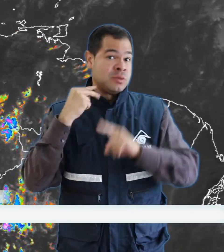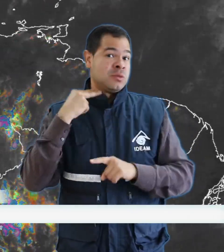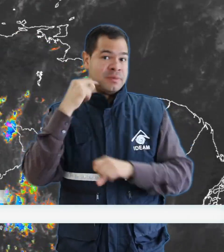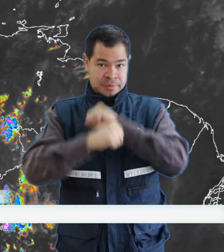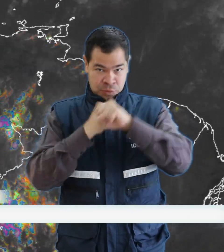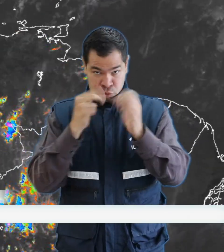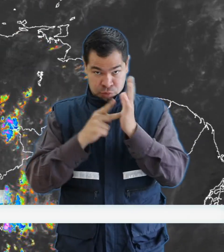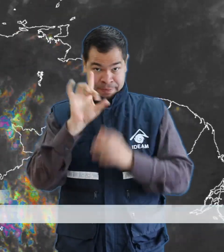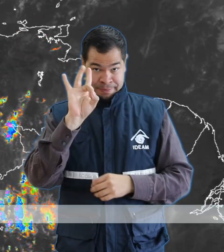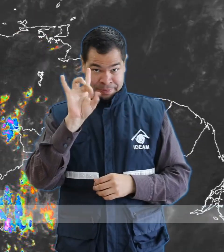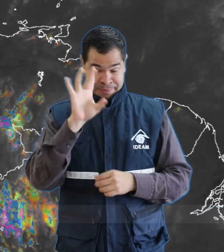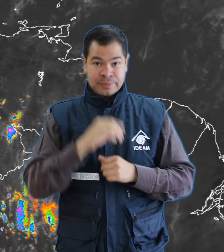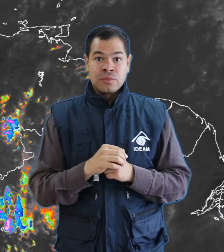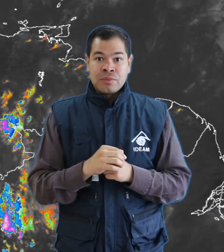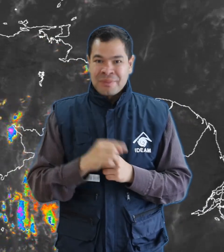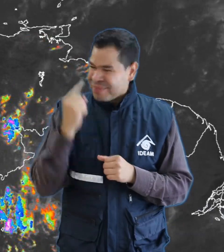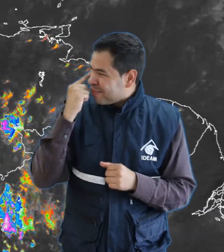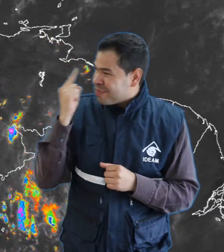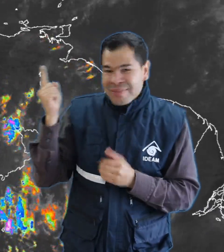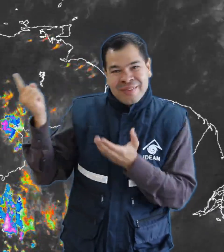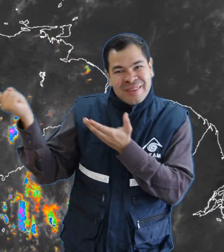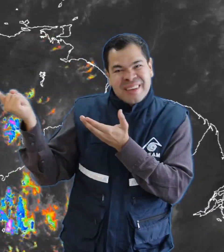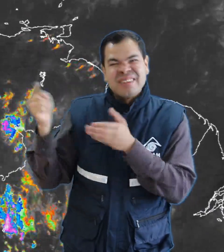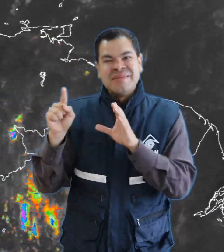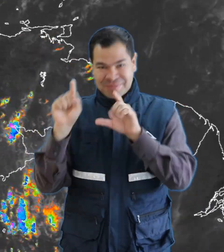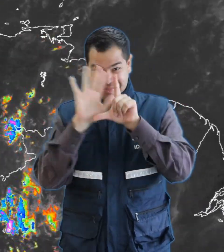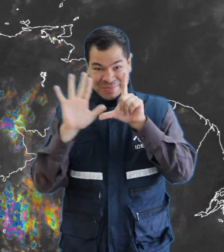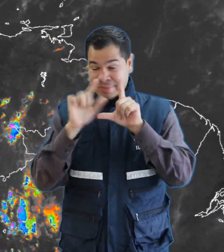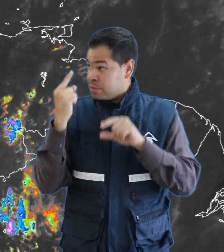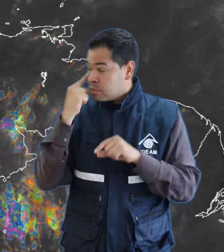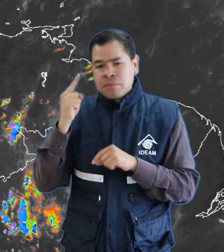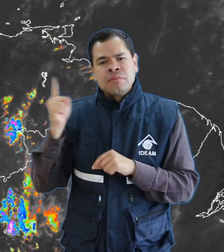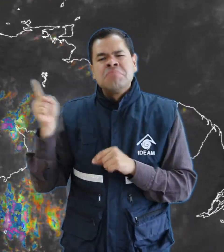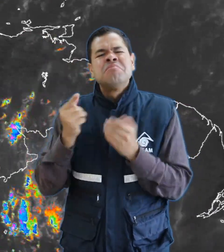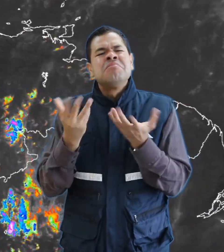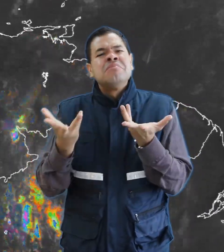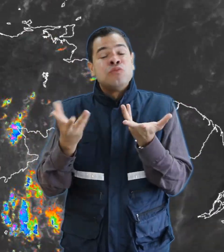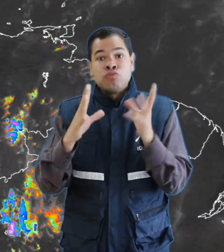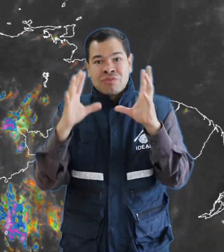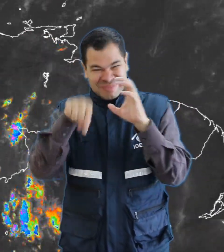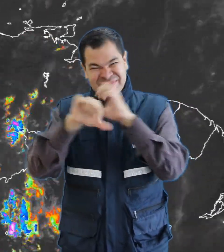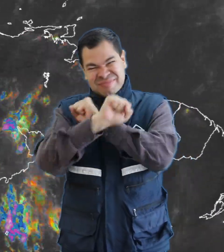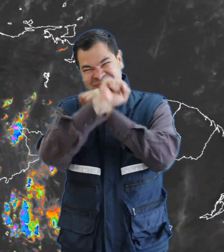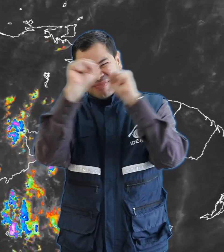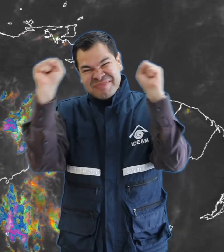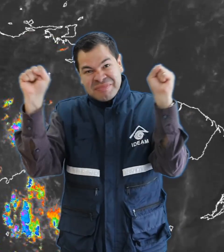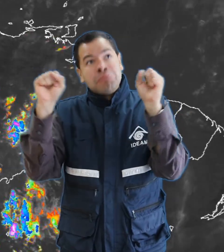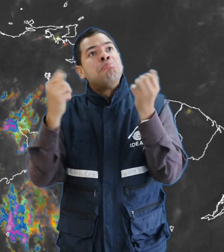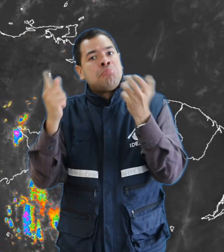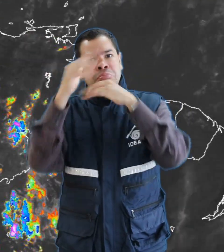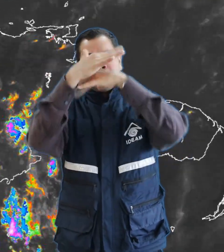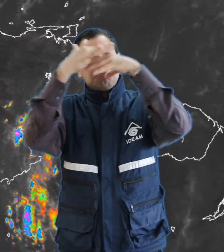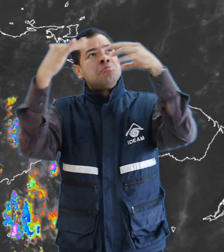2015. Como lo pueden apreciar en nuestras últimas imágenes de satélite, en las horas de la mañana se han dado condiciones